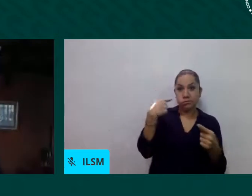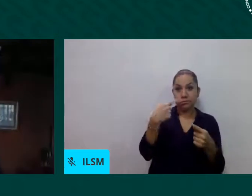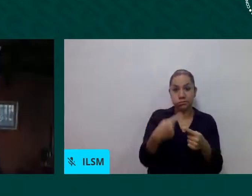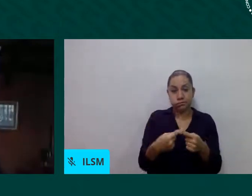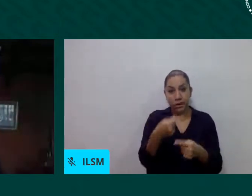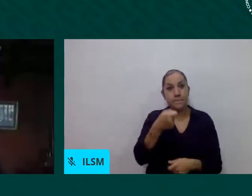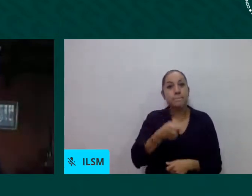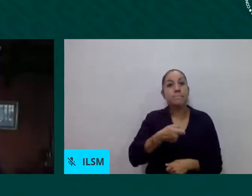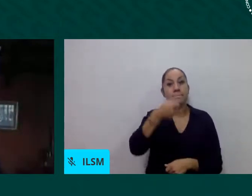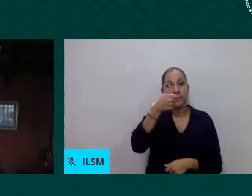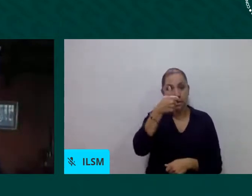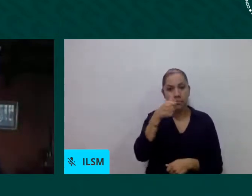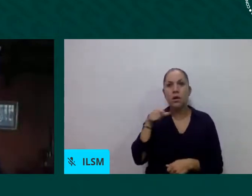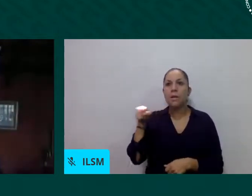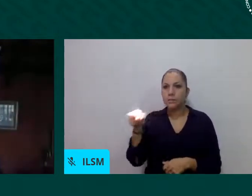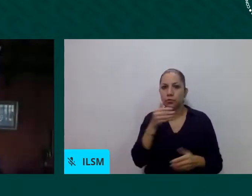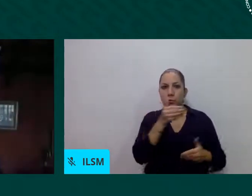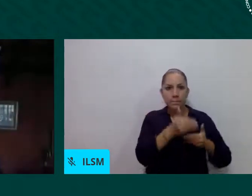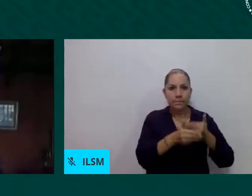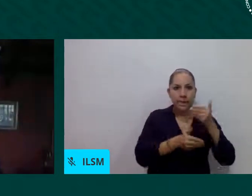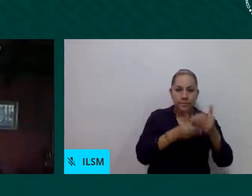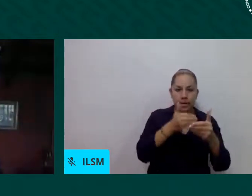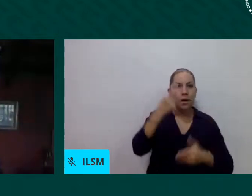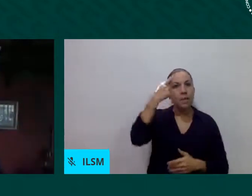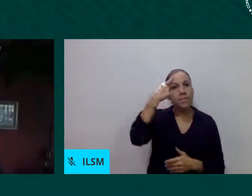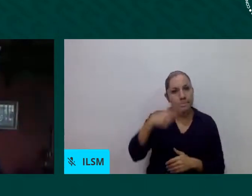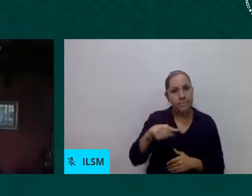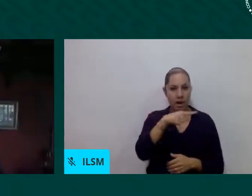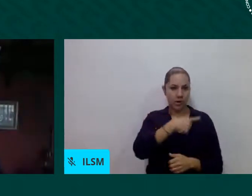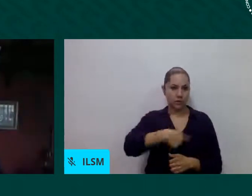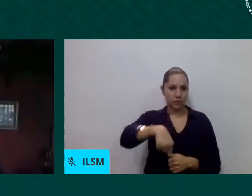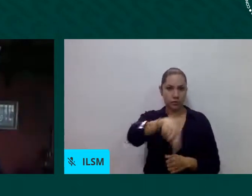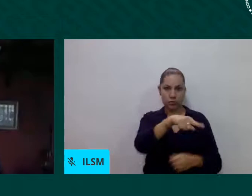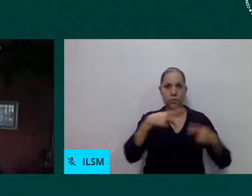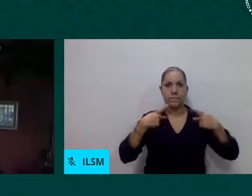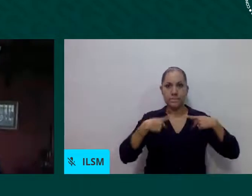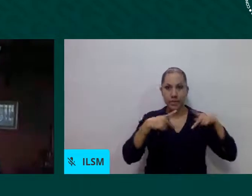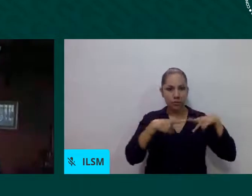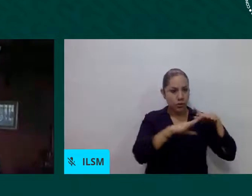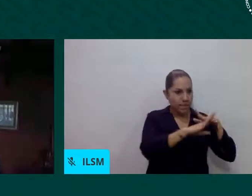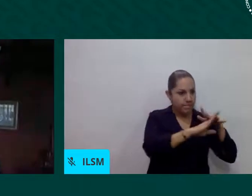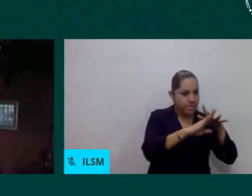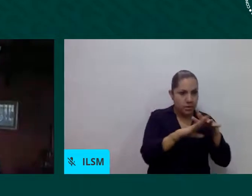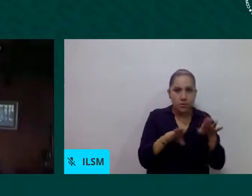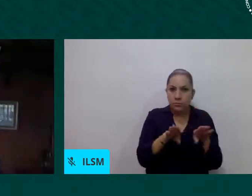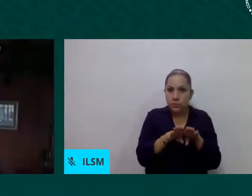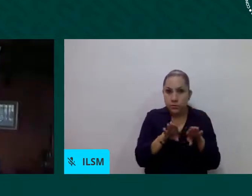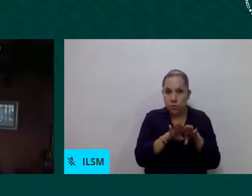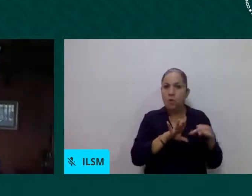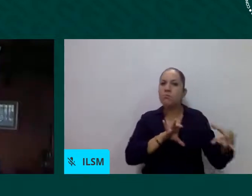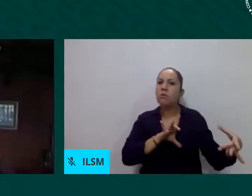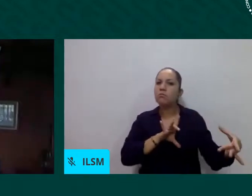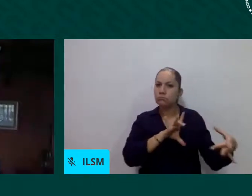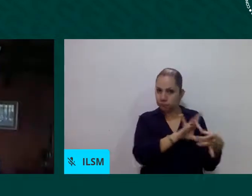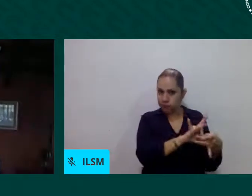de los migrantes y trabaja para su inclusión tanto laboral como